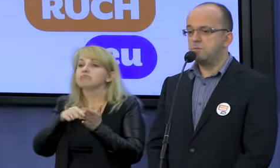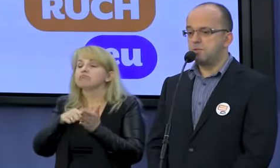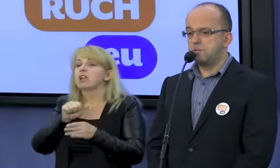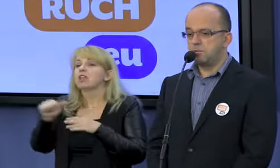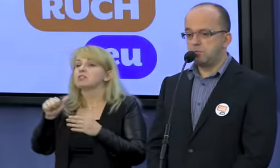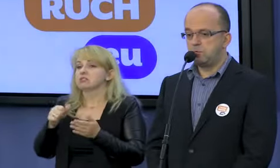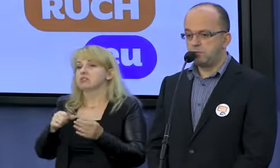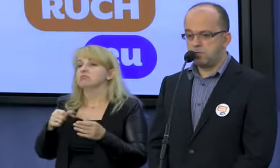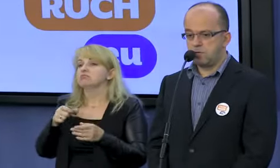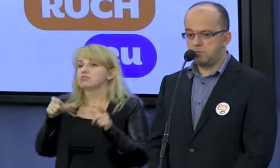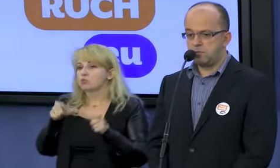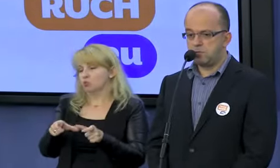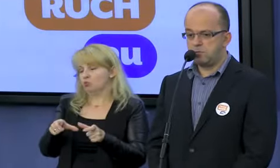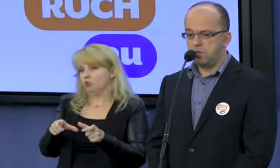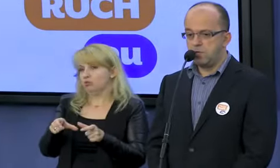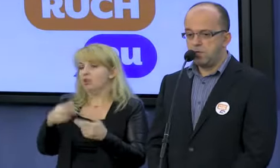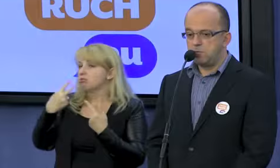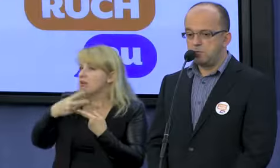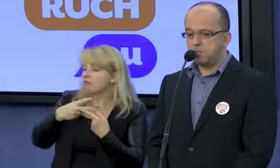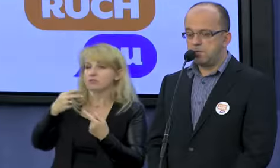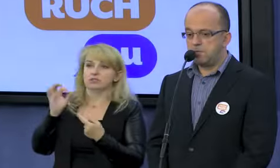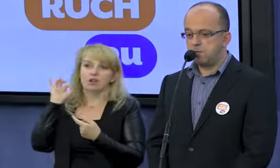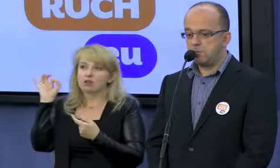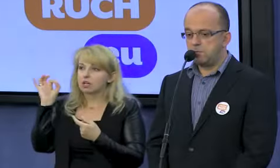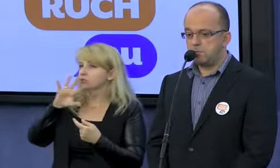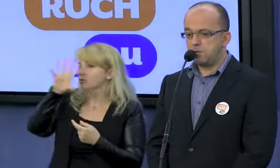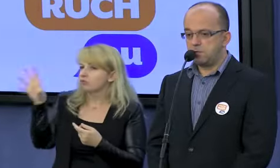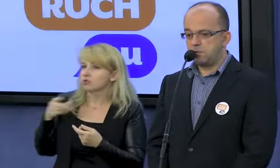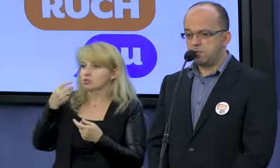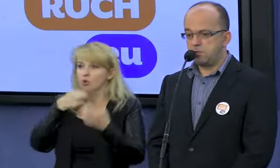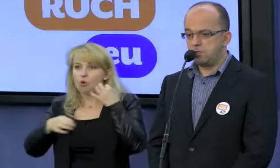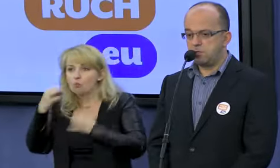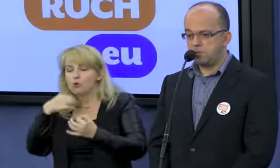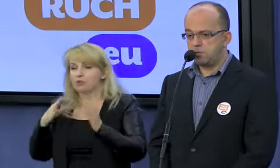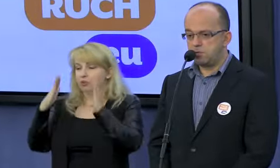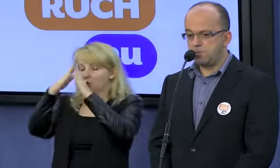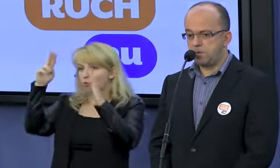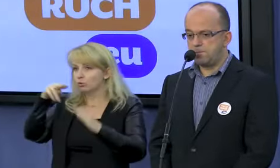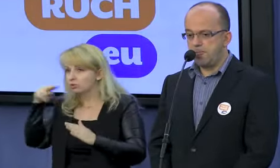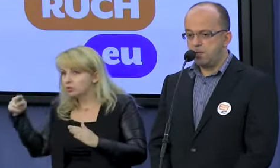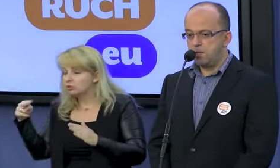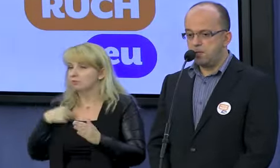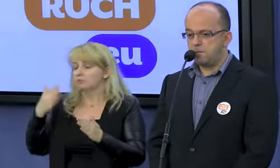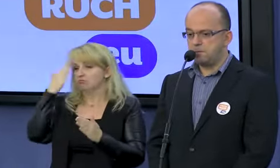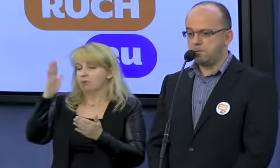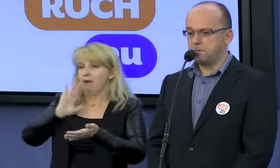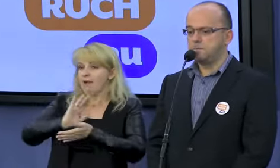wymuszone przez burzę medialną, która się rozpętała. My znamy charakter księdza arcybiskupa,